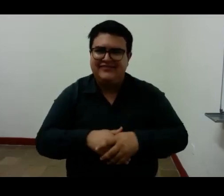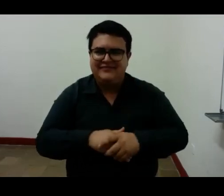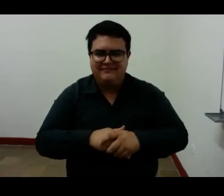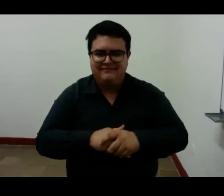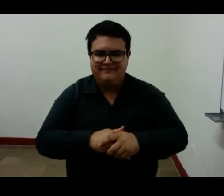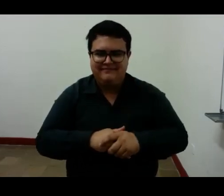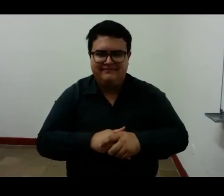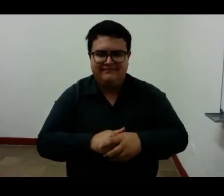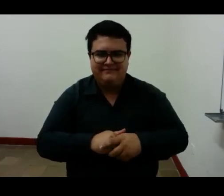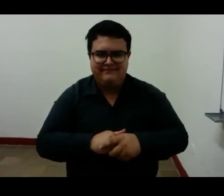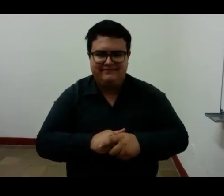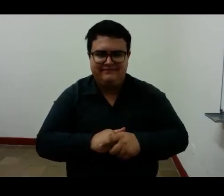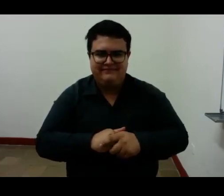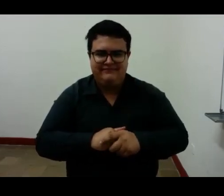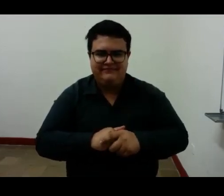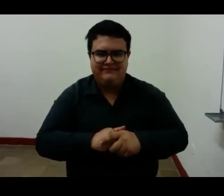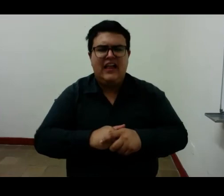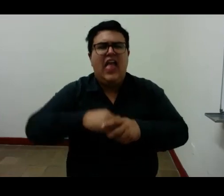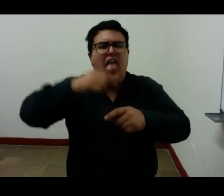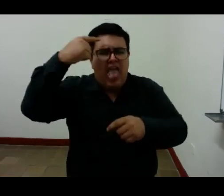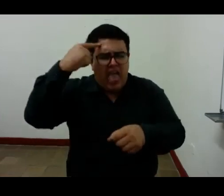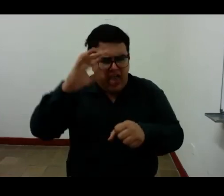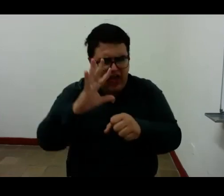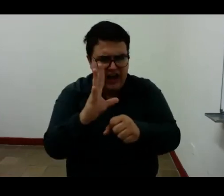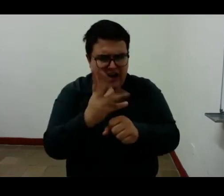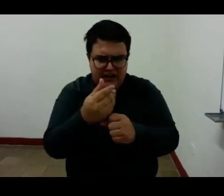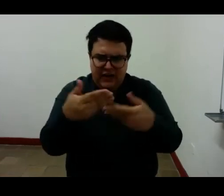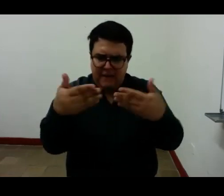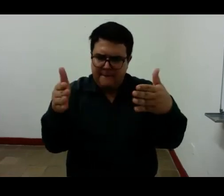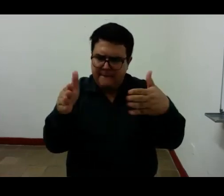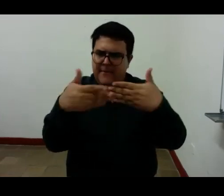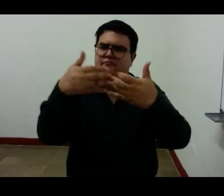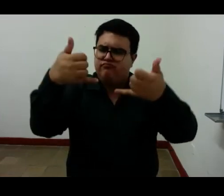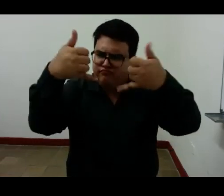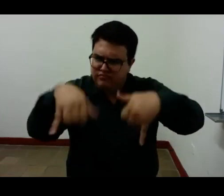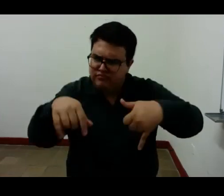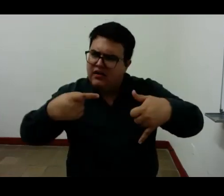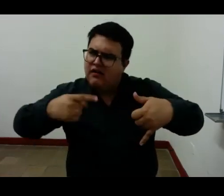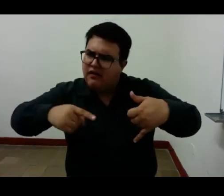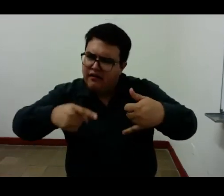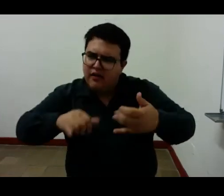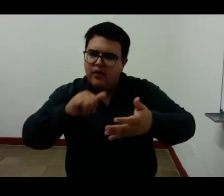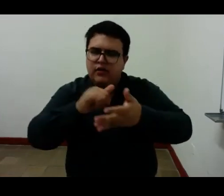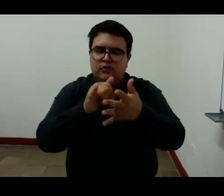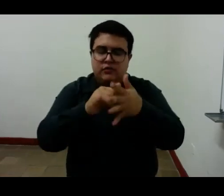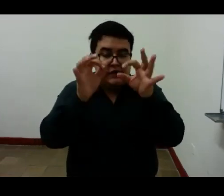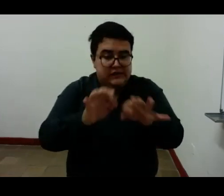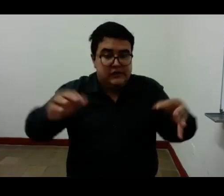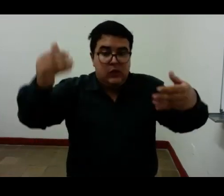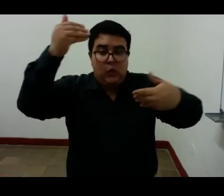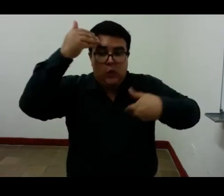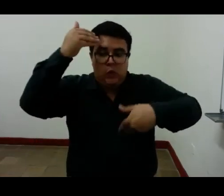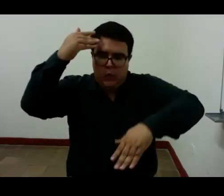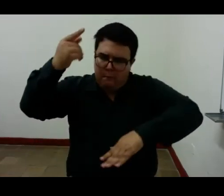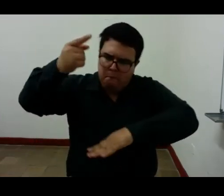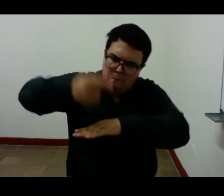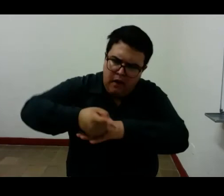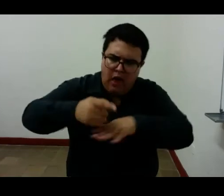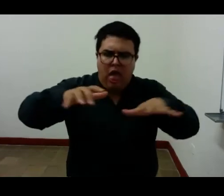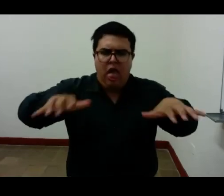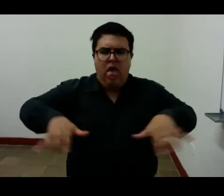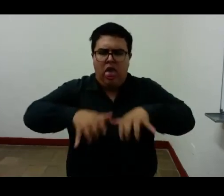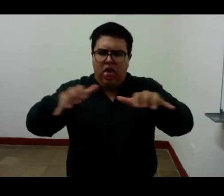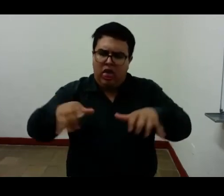Pessoa pensó que el fin del arte es incrementar la autoconciencia de nuestra sensibilidad